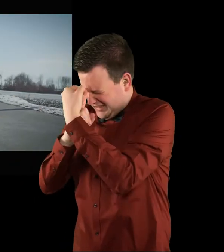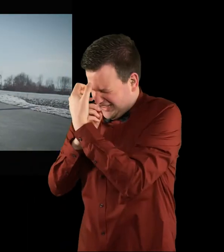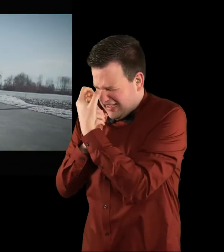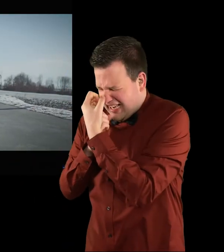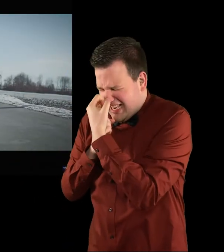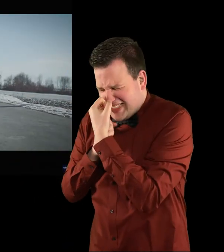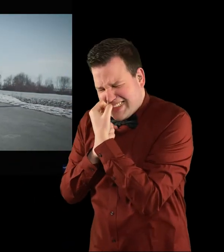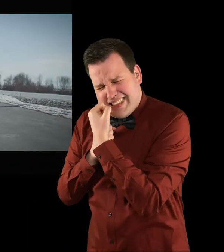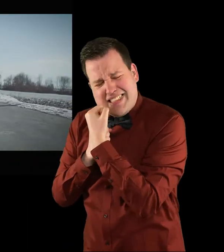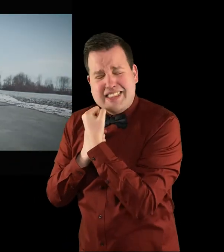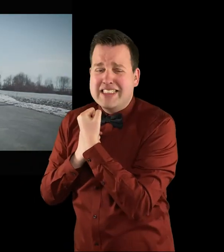muara